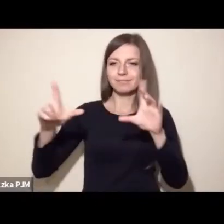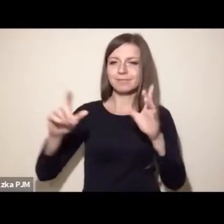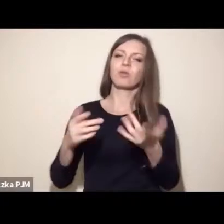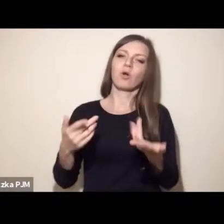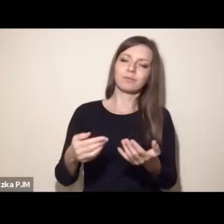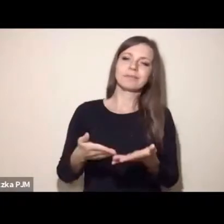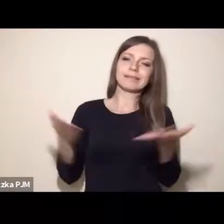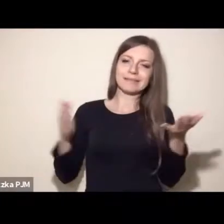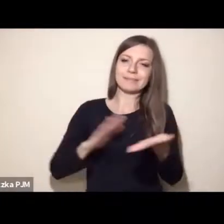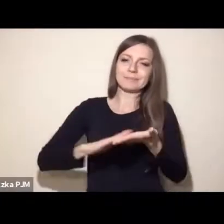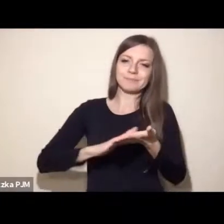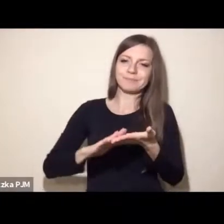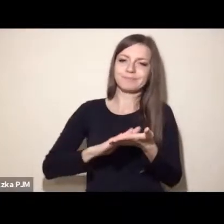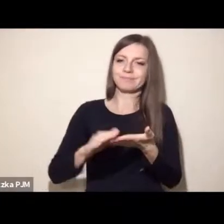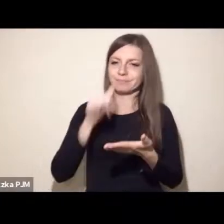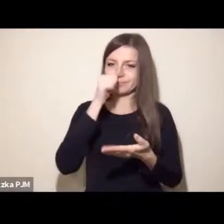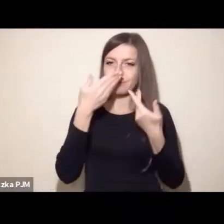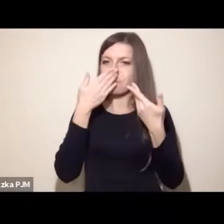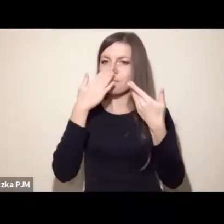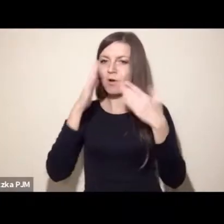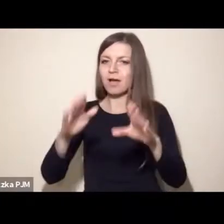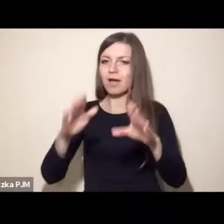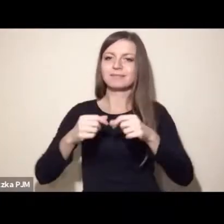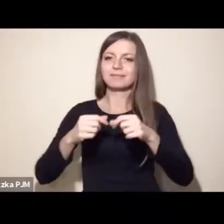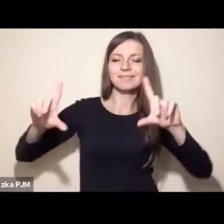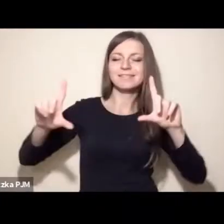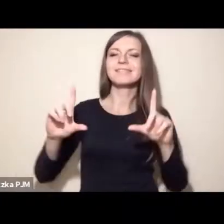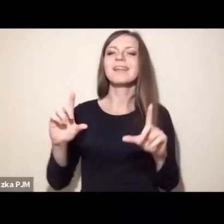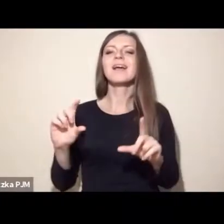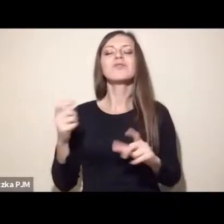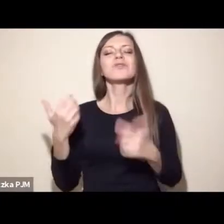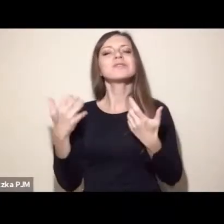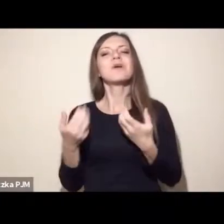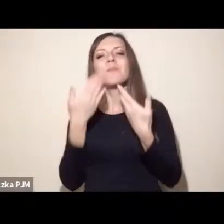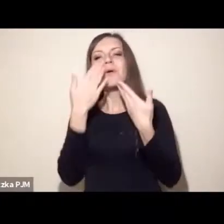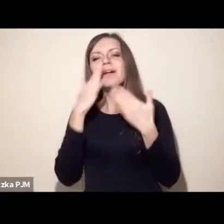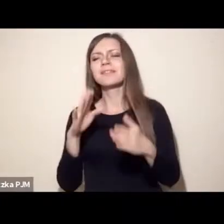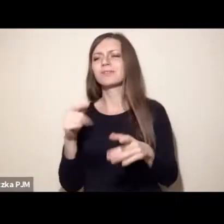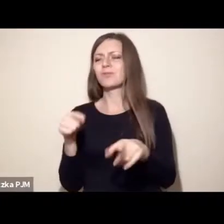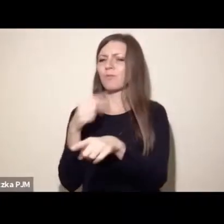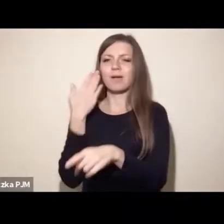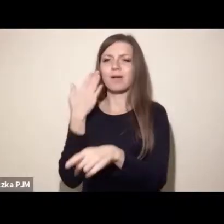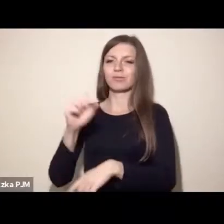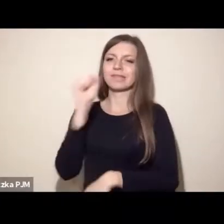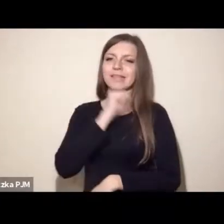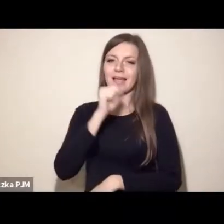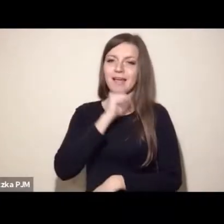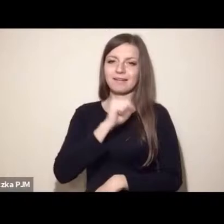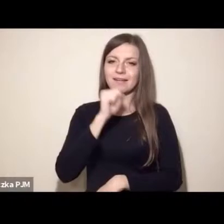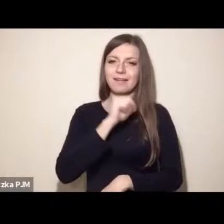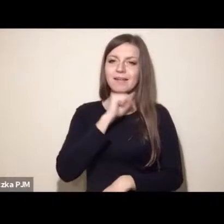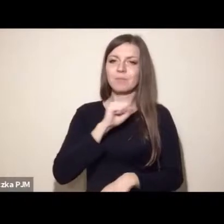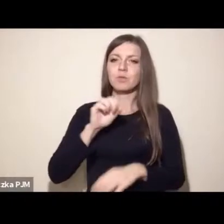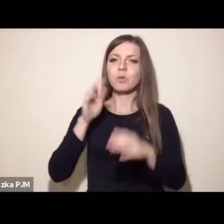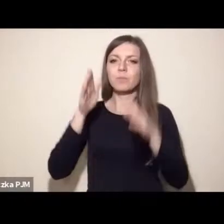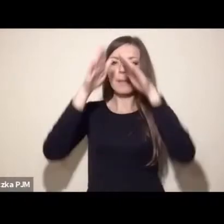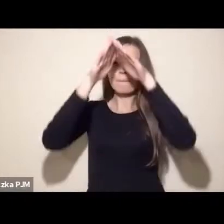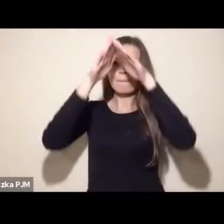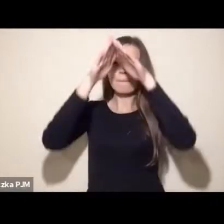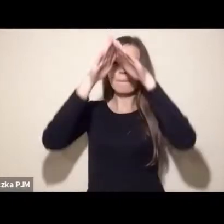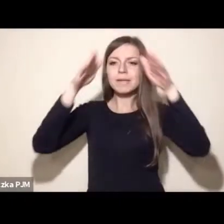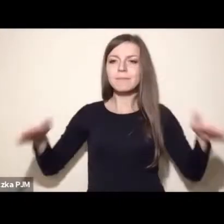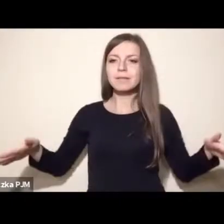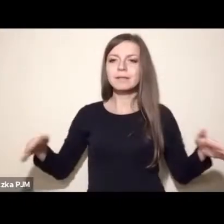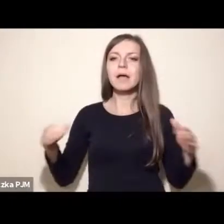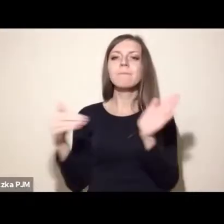pokazać coś, że to jest bardzo, bardzo starą i znaną piramidę potrzeb niejakiego